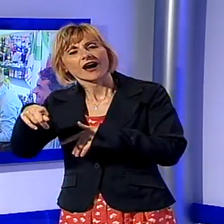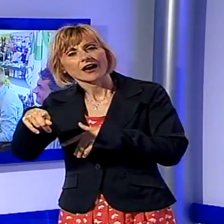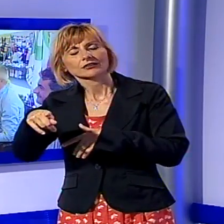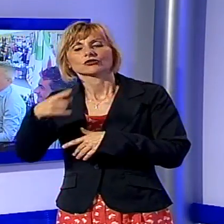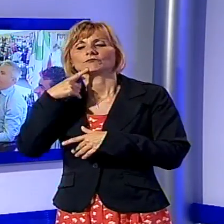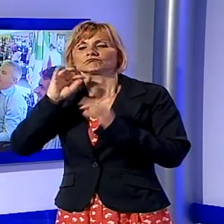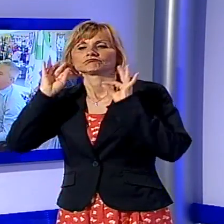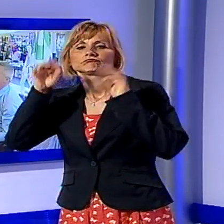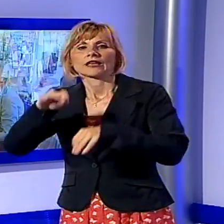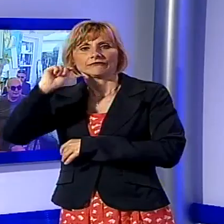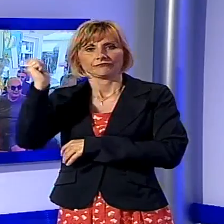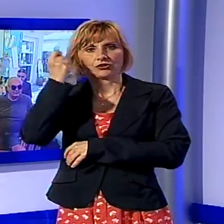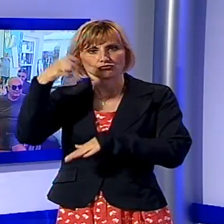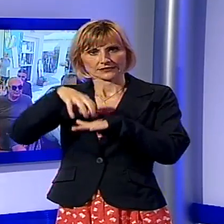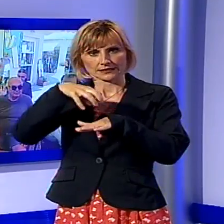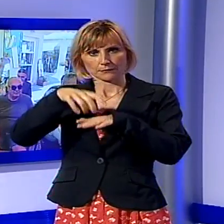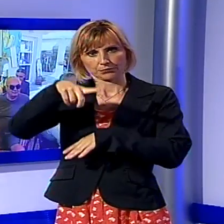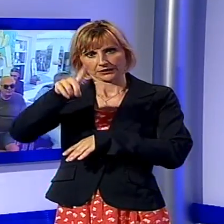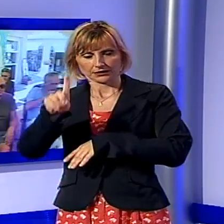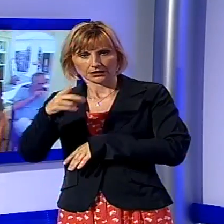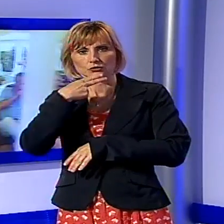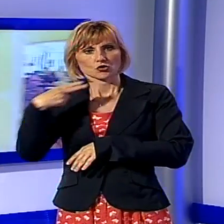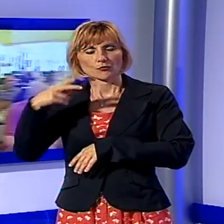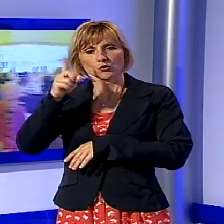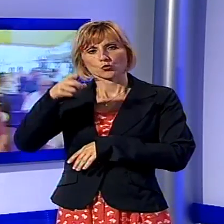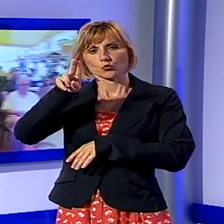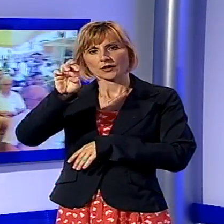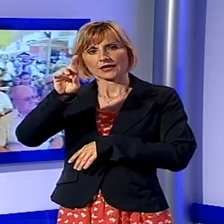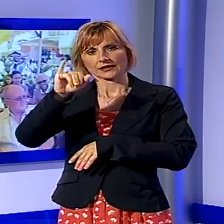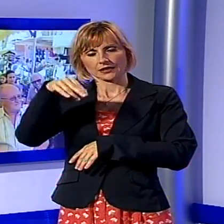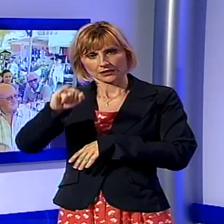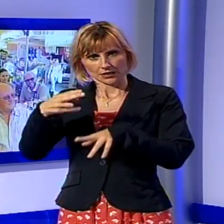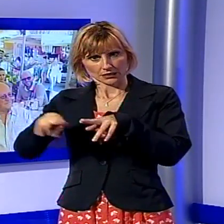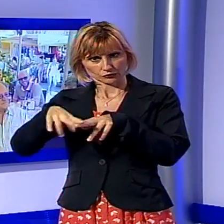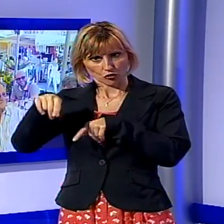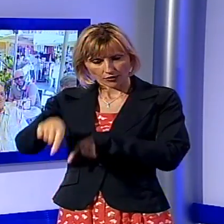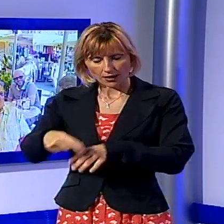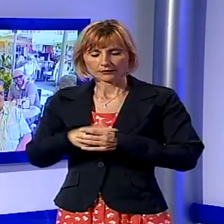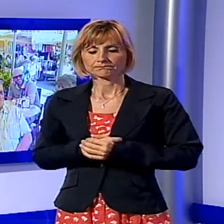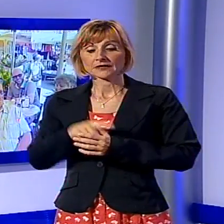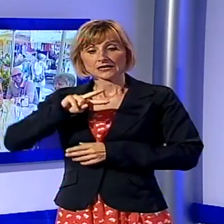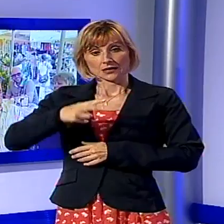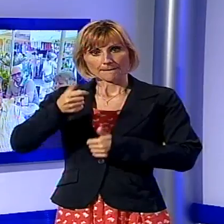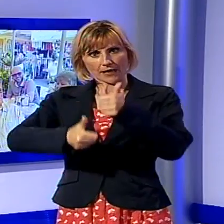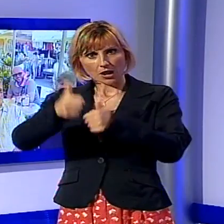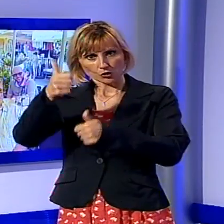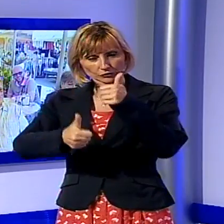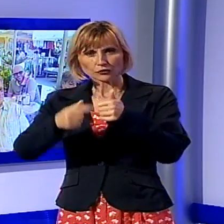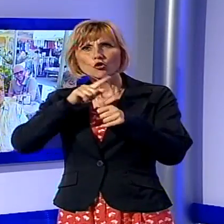segretario del PD nazionale, Lorenzo Guerini, che è fiducioso per questa seconda partita, come l'ha definita lui, che si